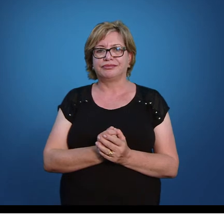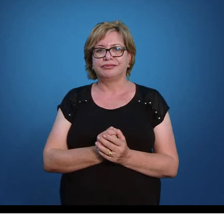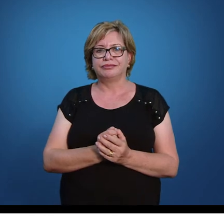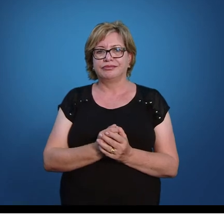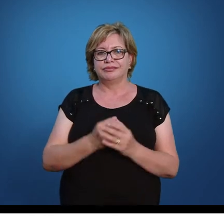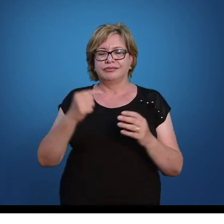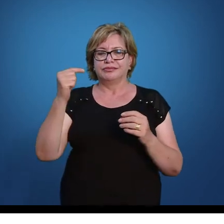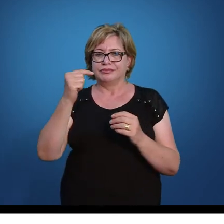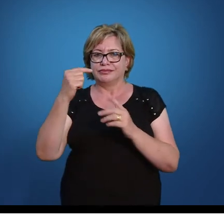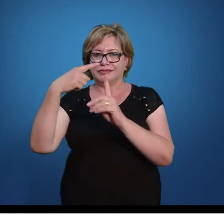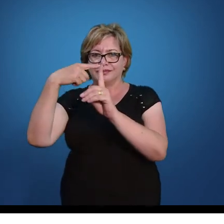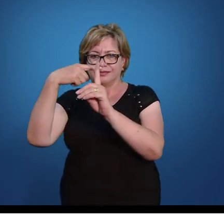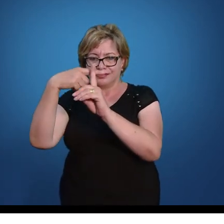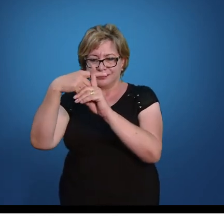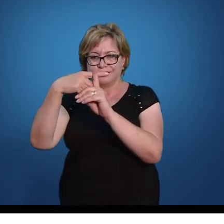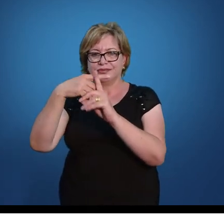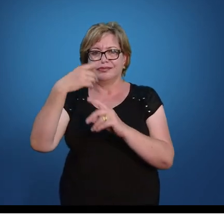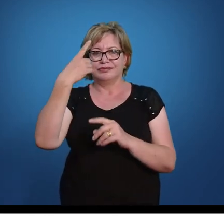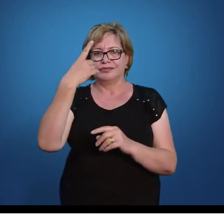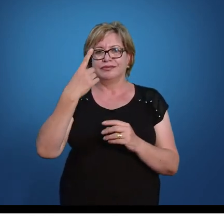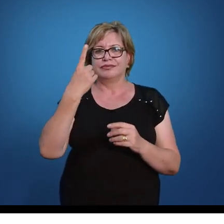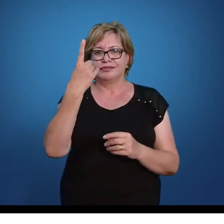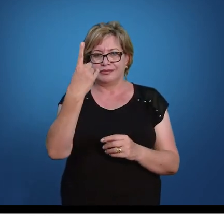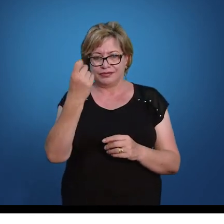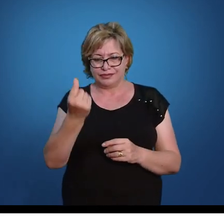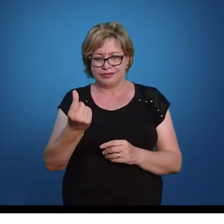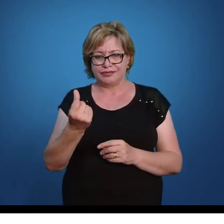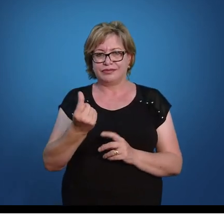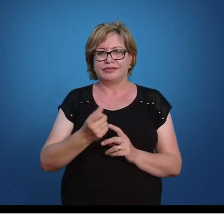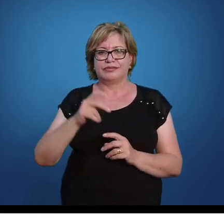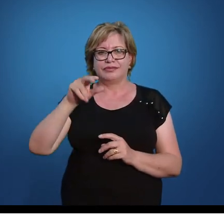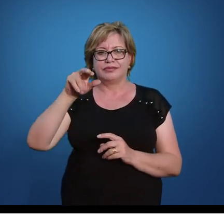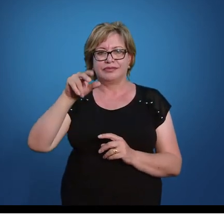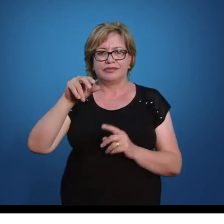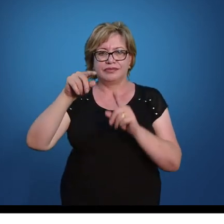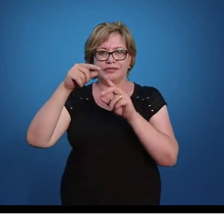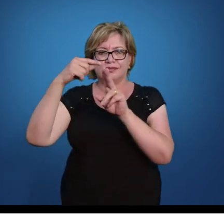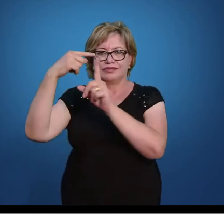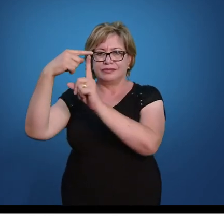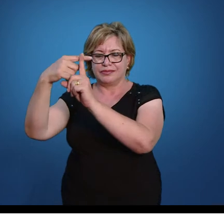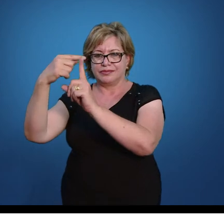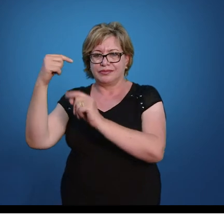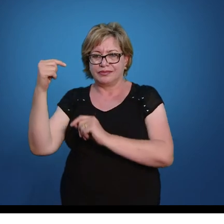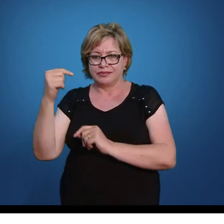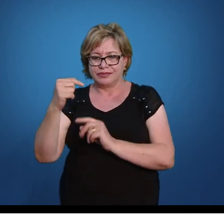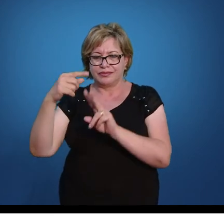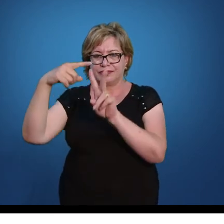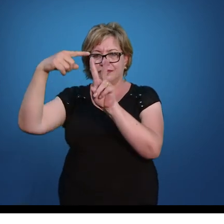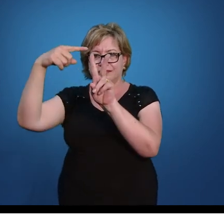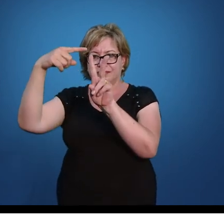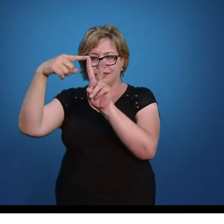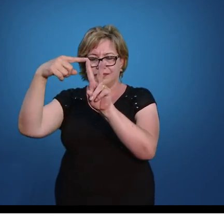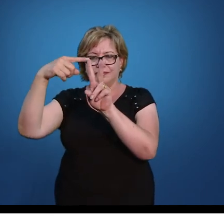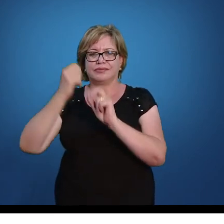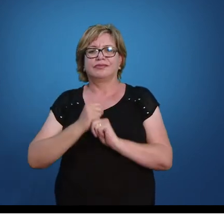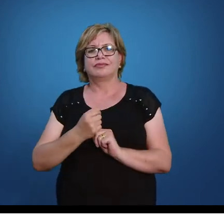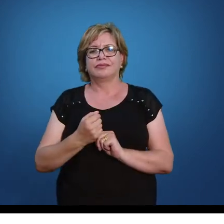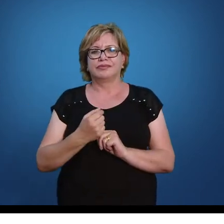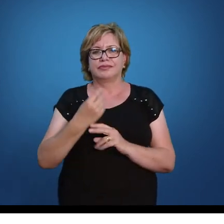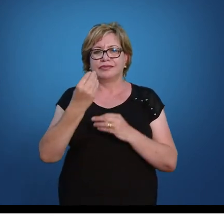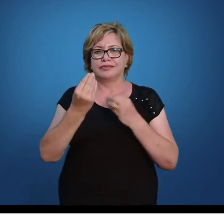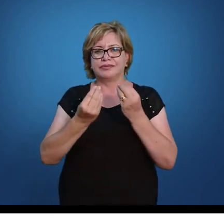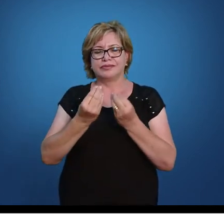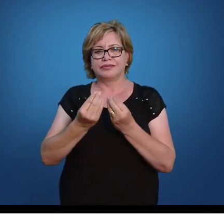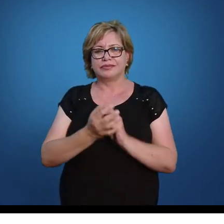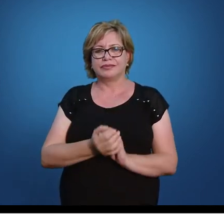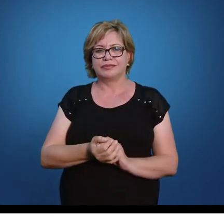Então, menos com menos mais 16. Isso é igual a mais ou menos raiz. Aqui, é